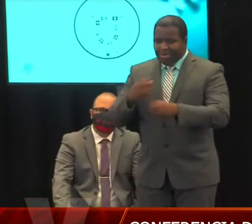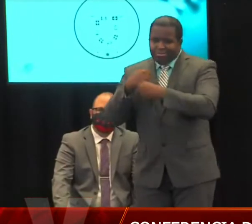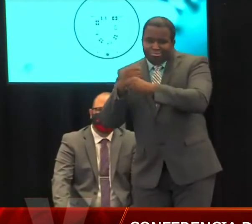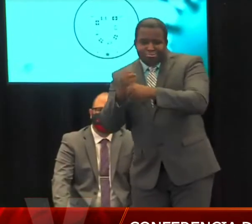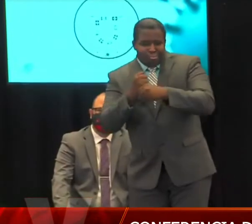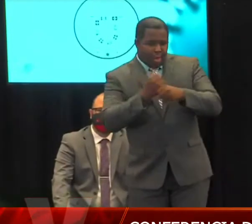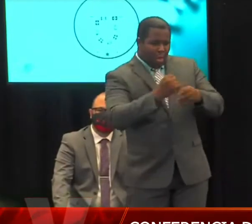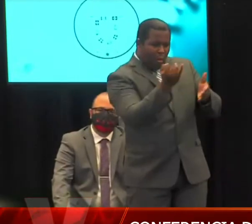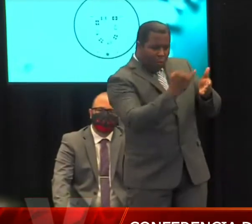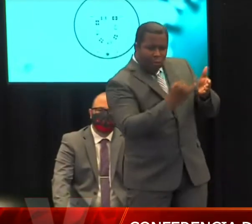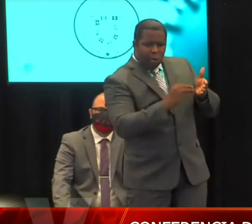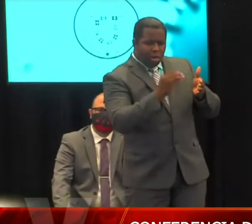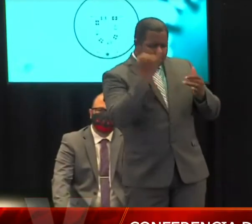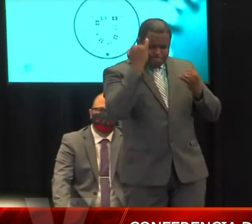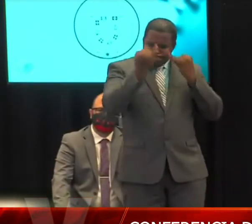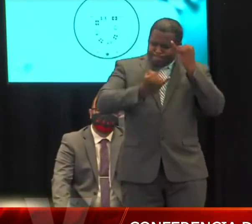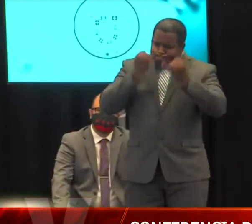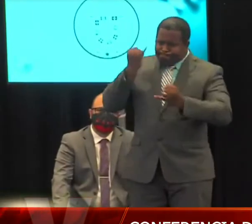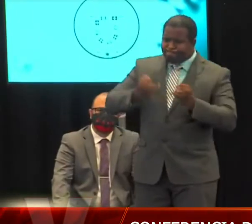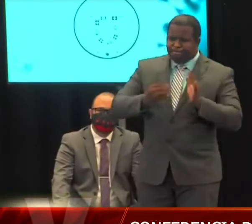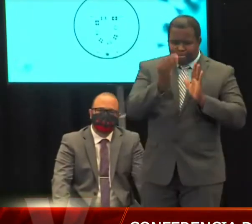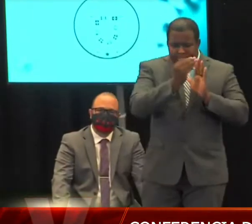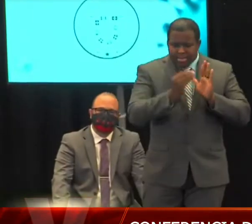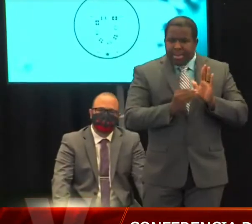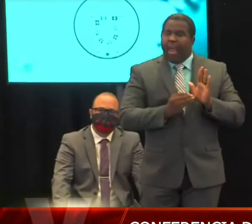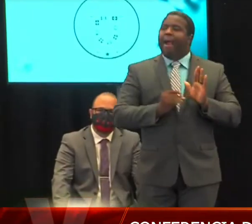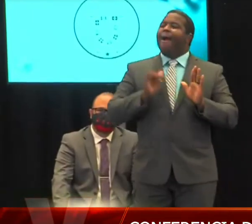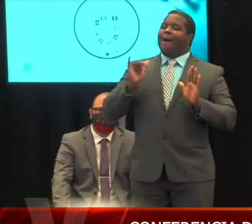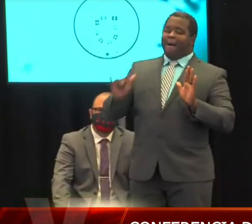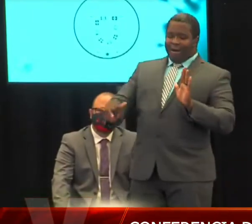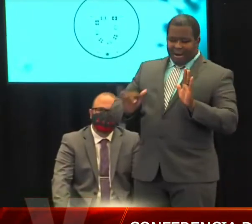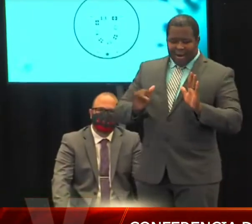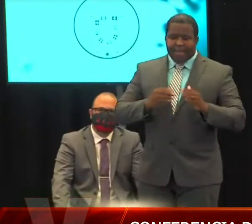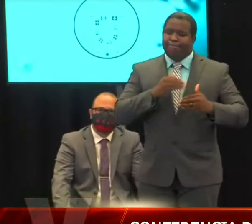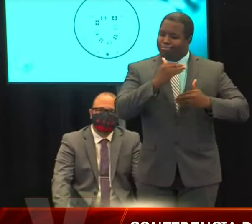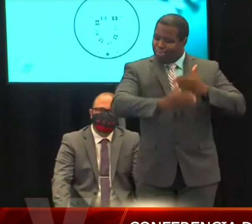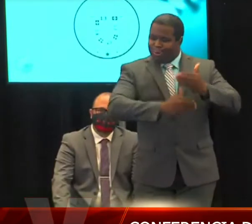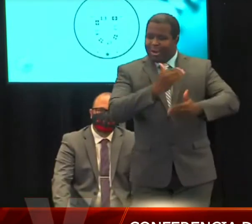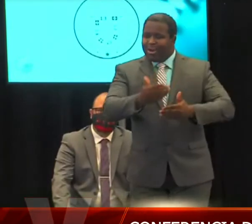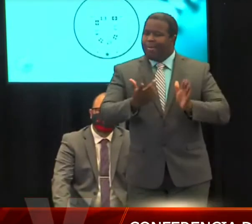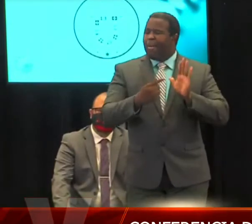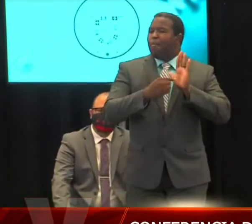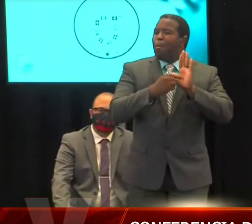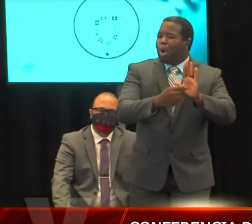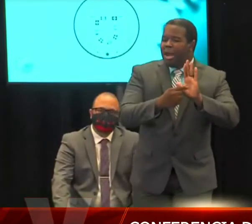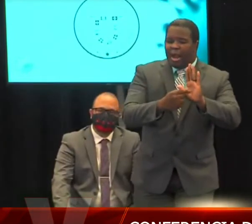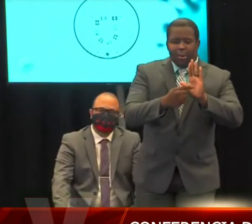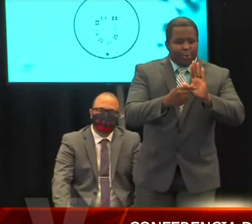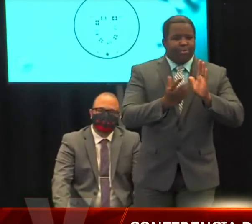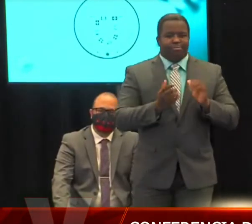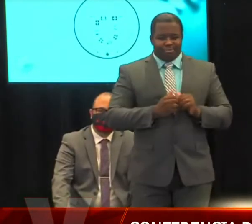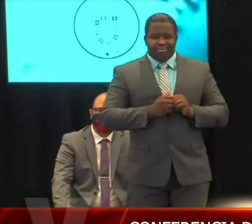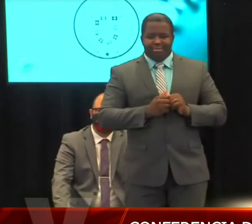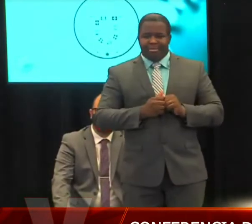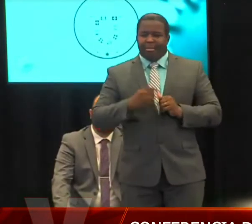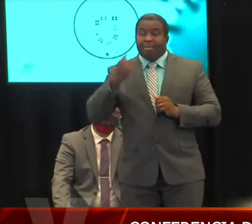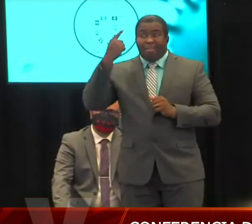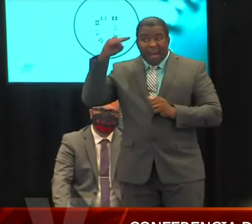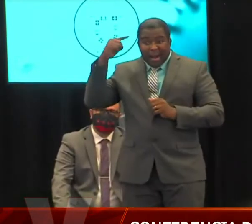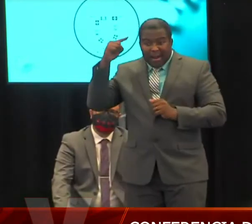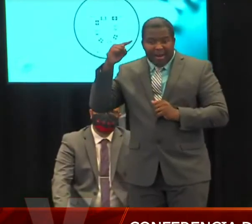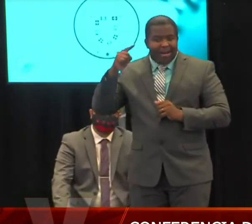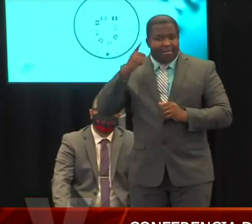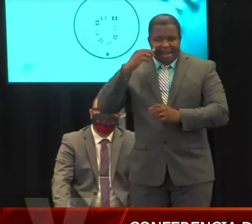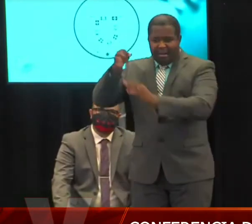data que da el Departamento de Salud y todos los municipios que también están participando para tomar las determinaciones. Pero los médicos